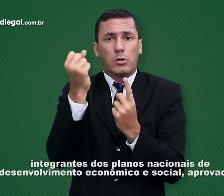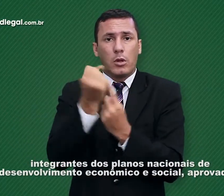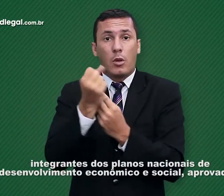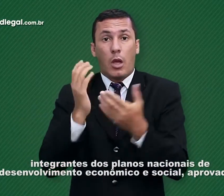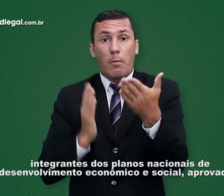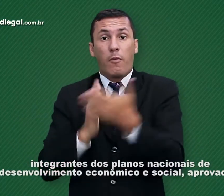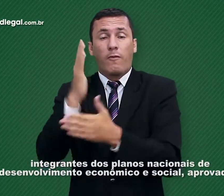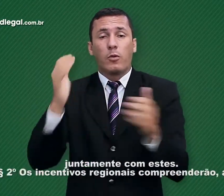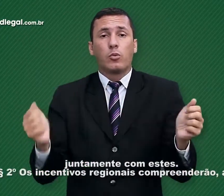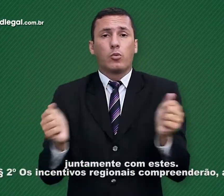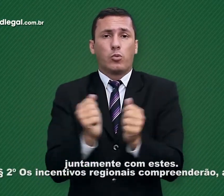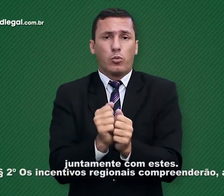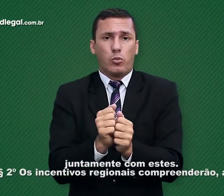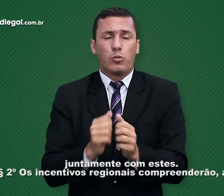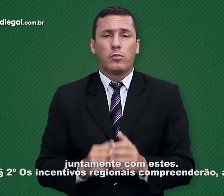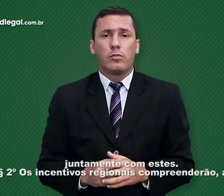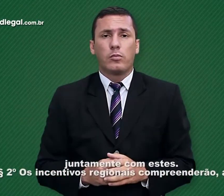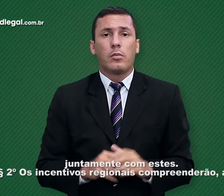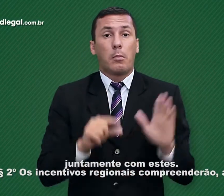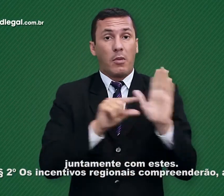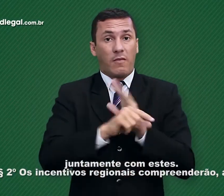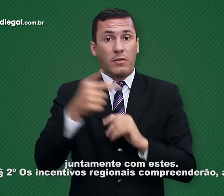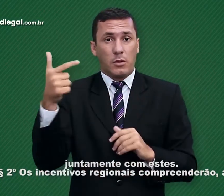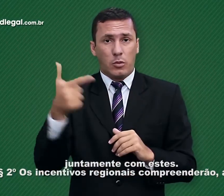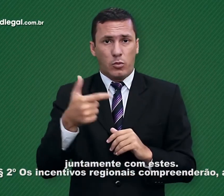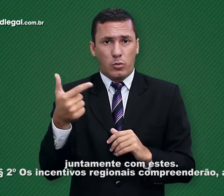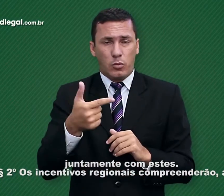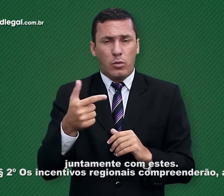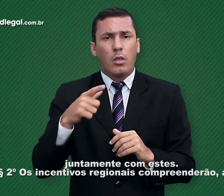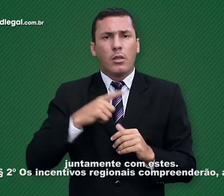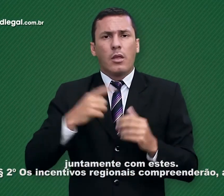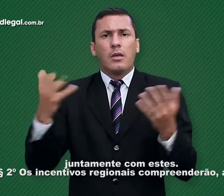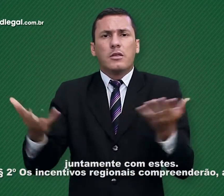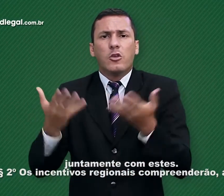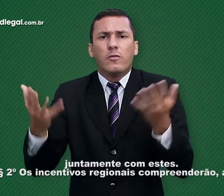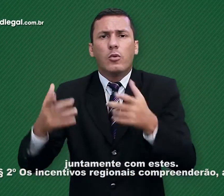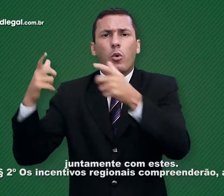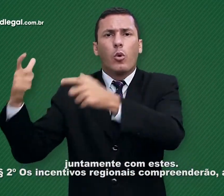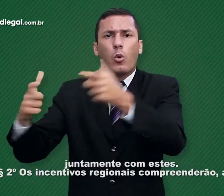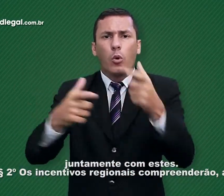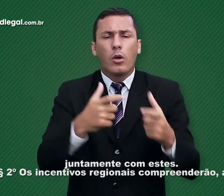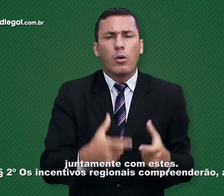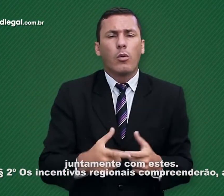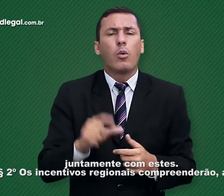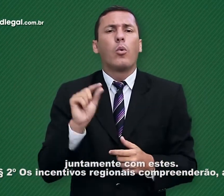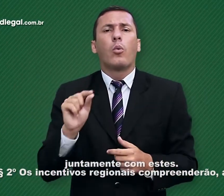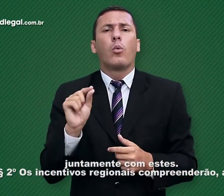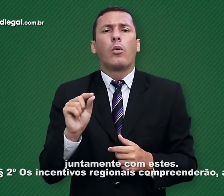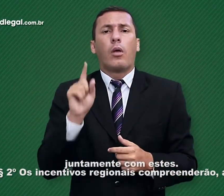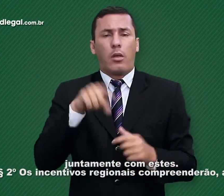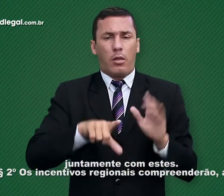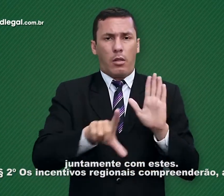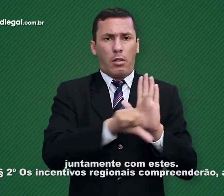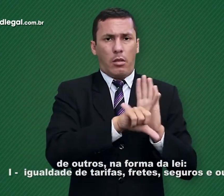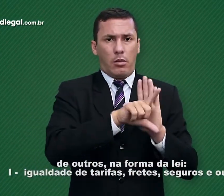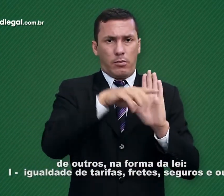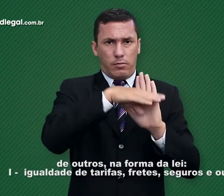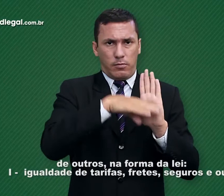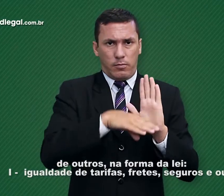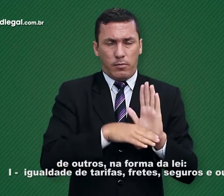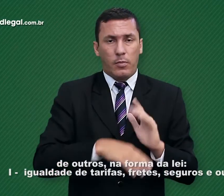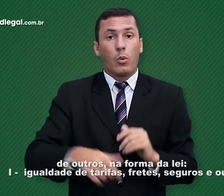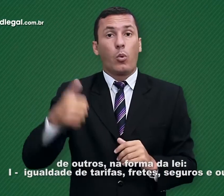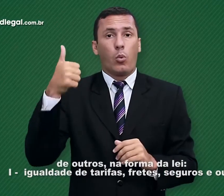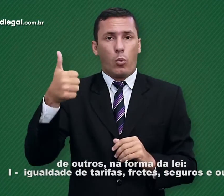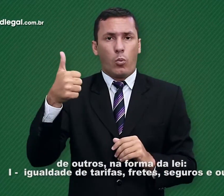e social, aprovados juntamente com estes. Parágrafo 2º. Os incentivos regionais compreenderão, além de